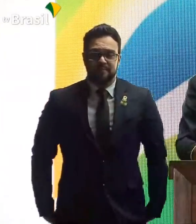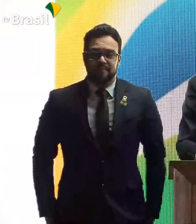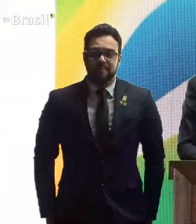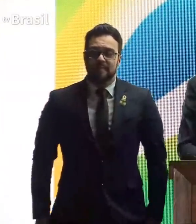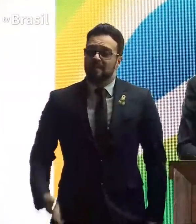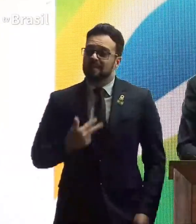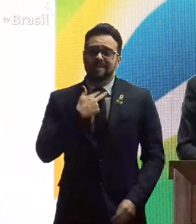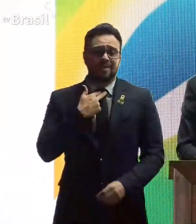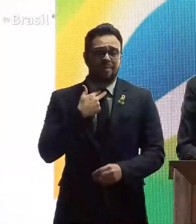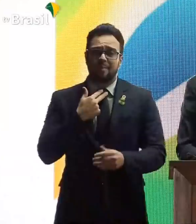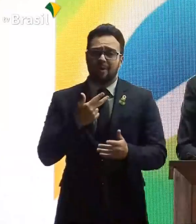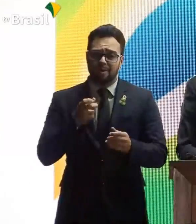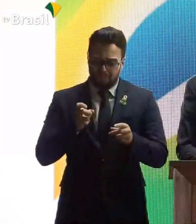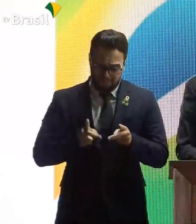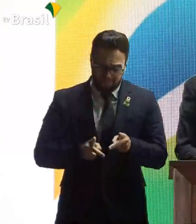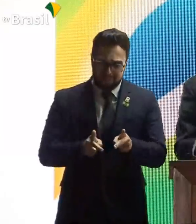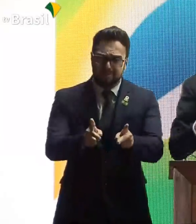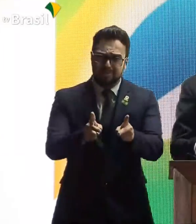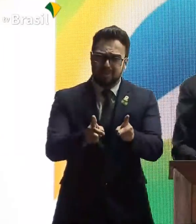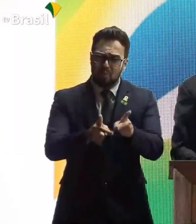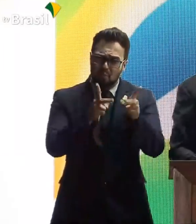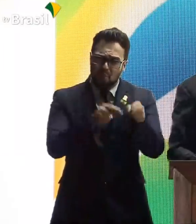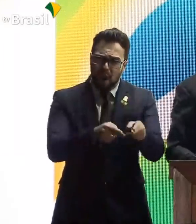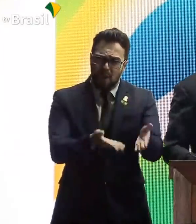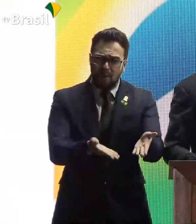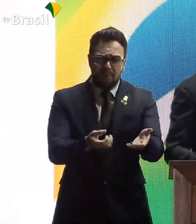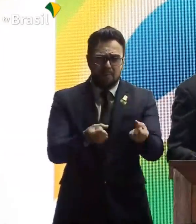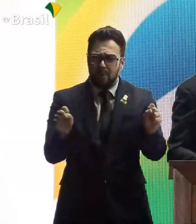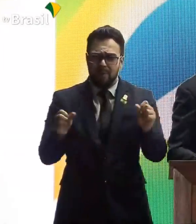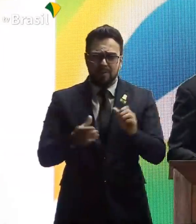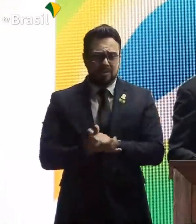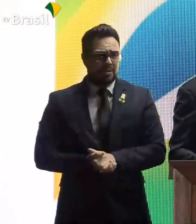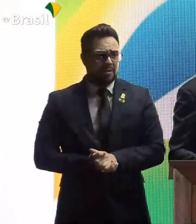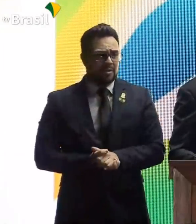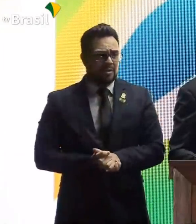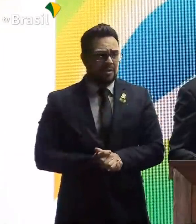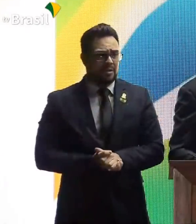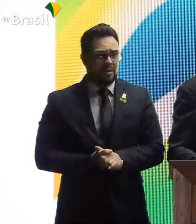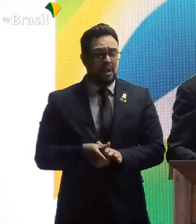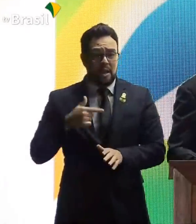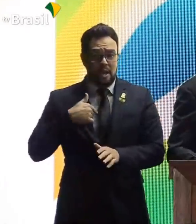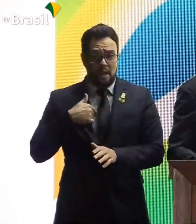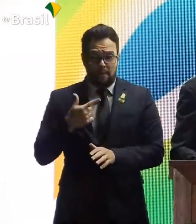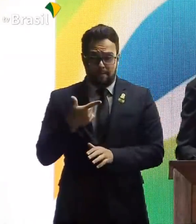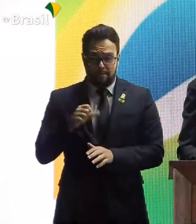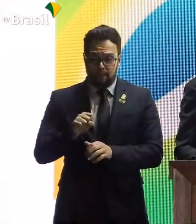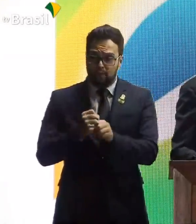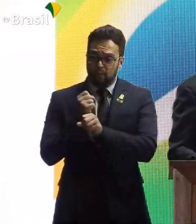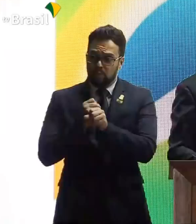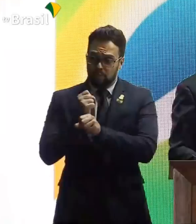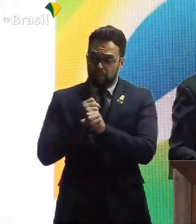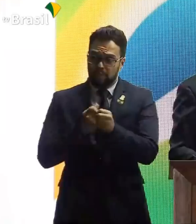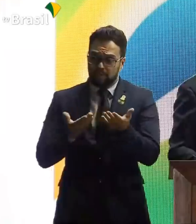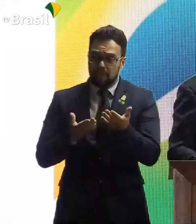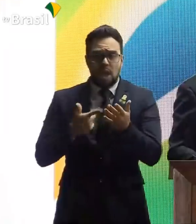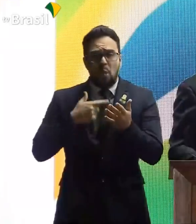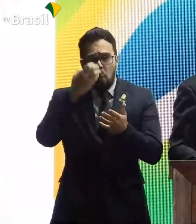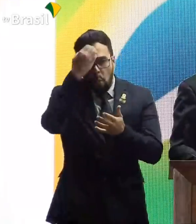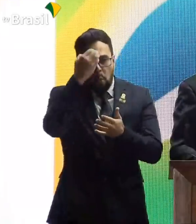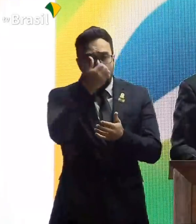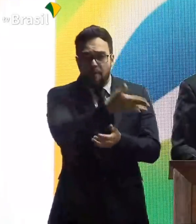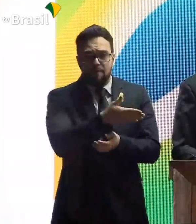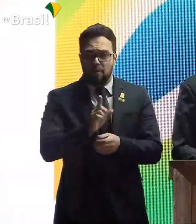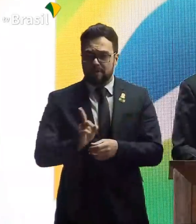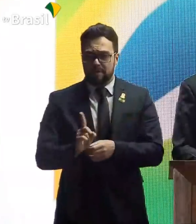Isso não pode continuar acontecendo. E posso falar, Davi, porque eu fui parlamentar por 28 anos. Eu estou culpando você de nada, nem os parlamentares de nada.